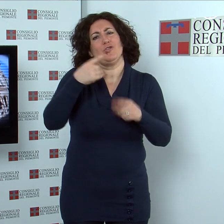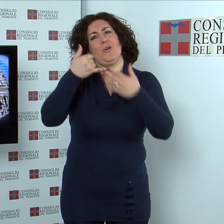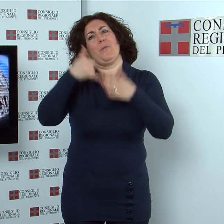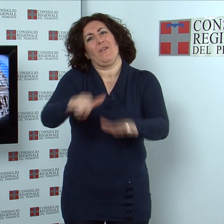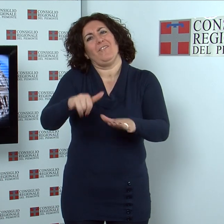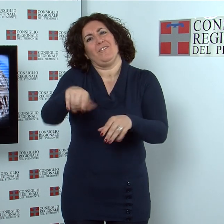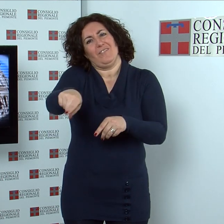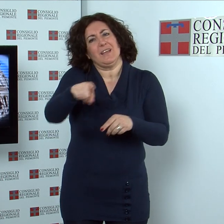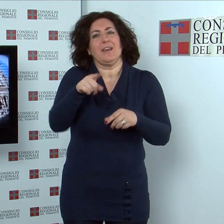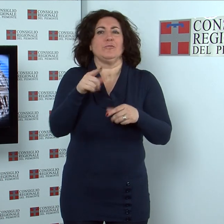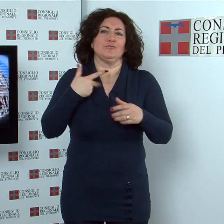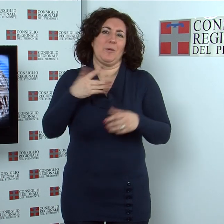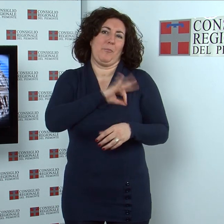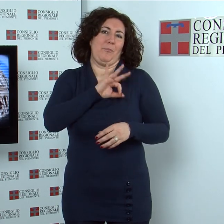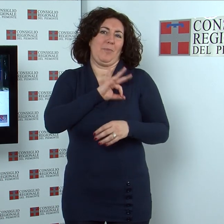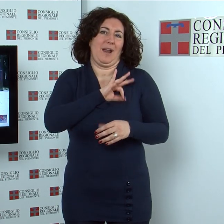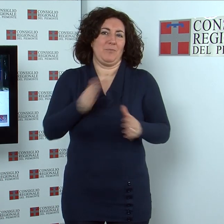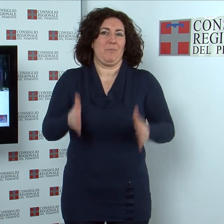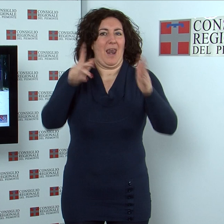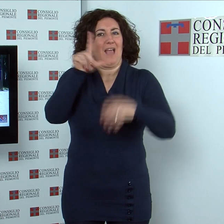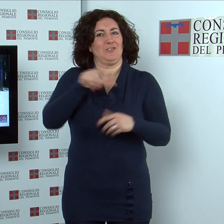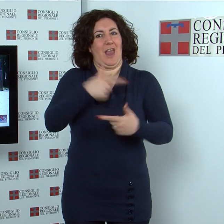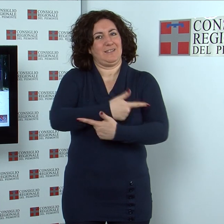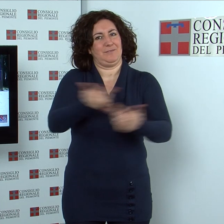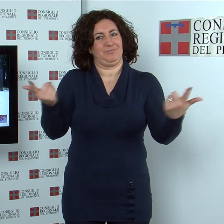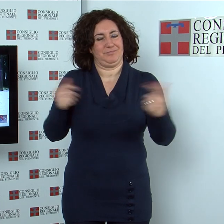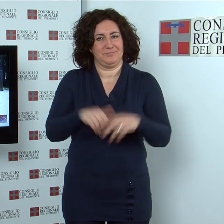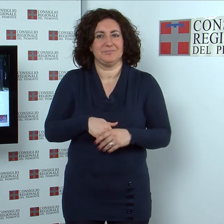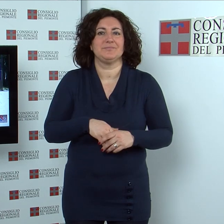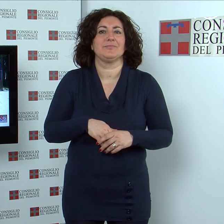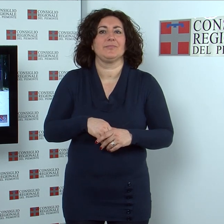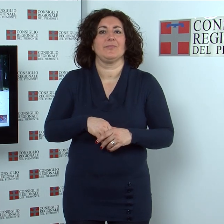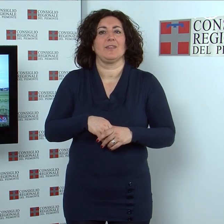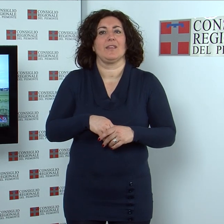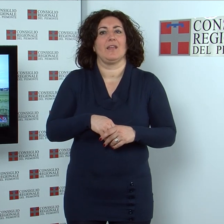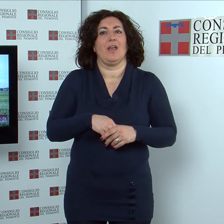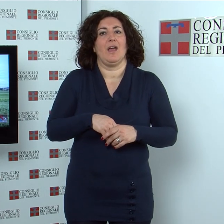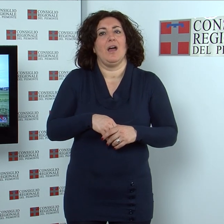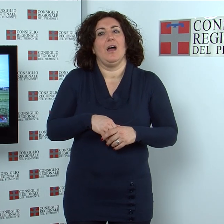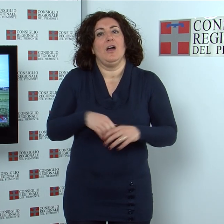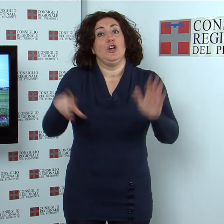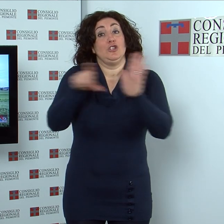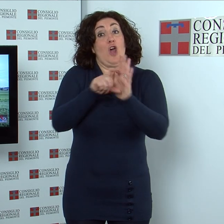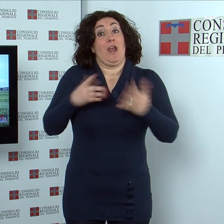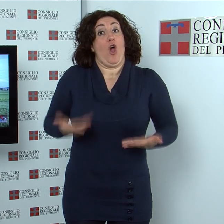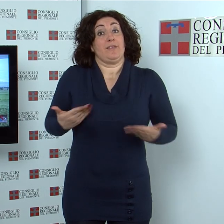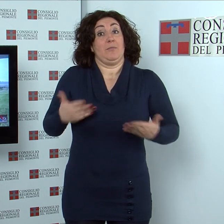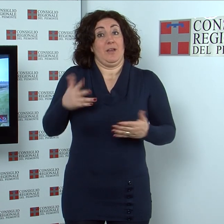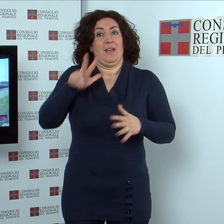contemporanea per le scuole Si è conclusa la prima fase del 32esimo progetto di storia contemporanea. Quest'anno